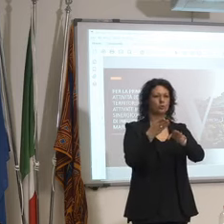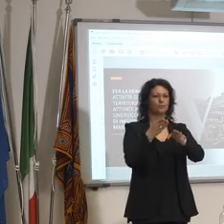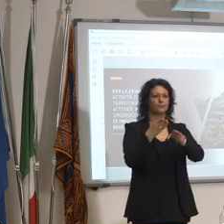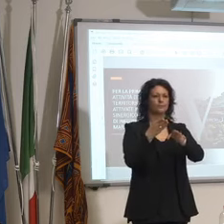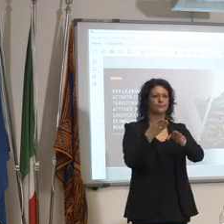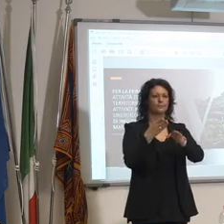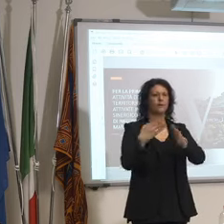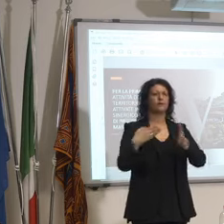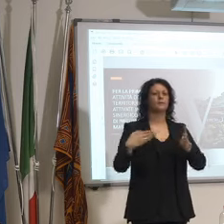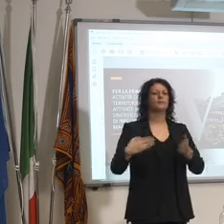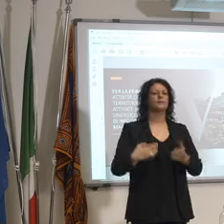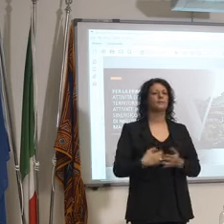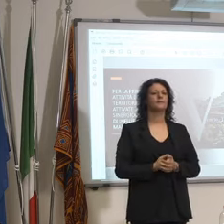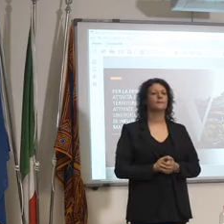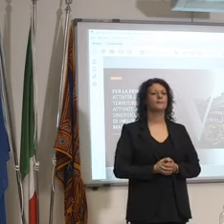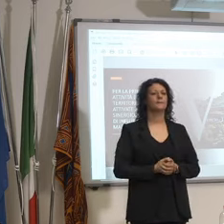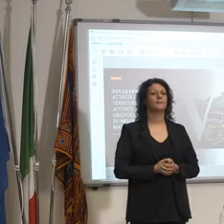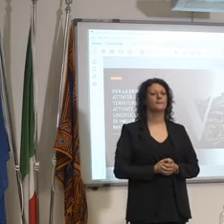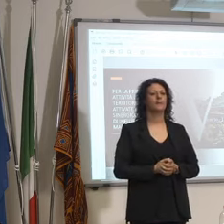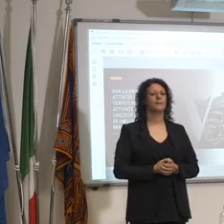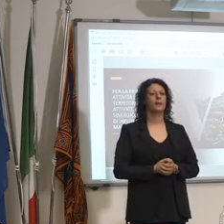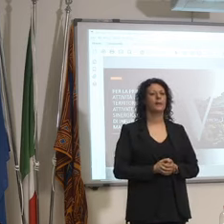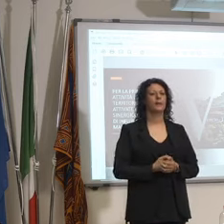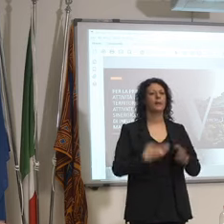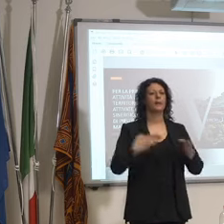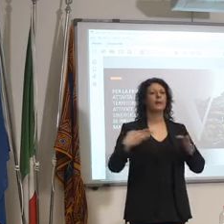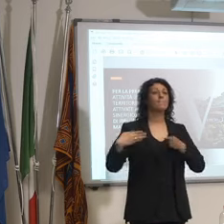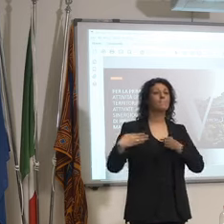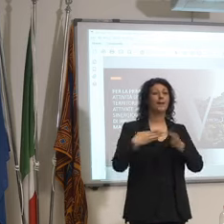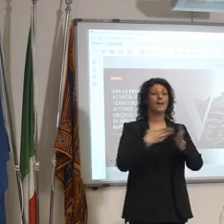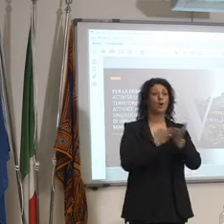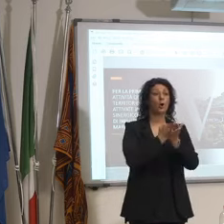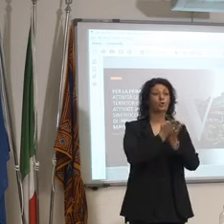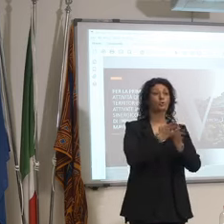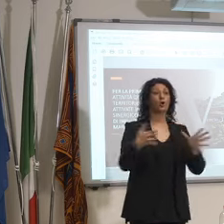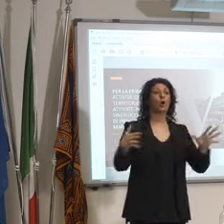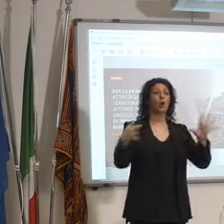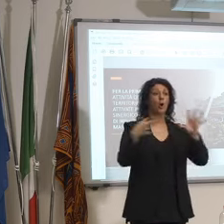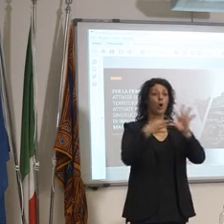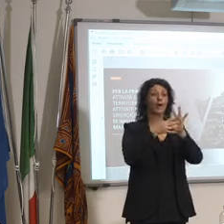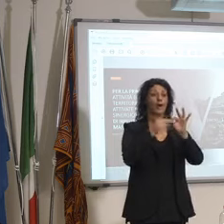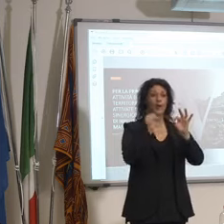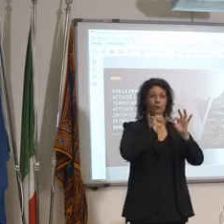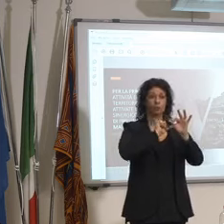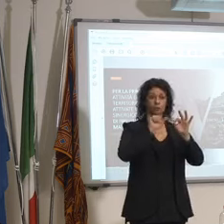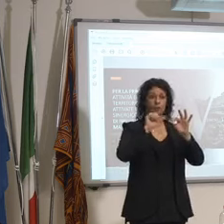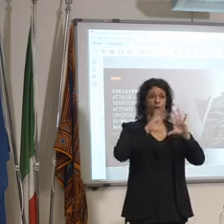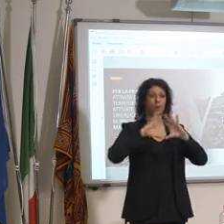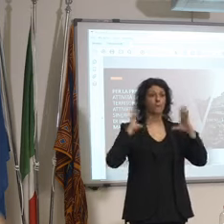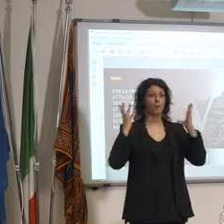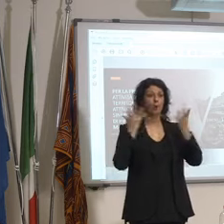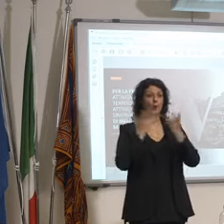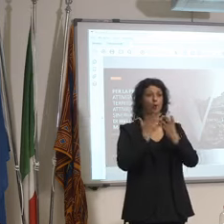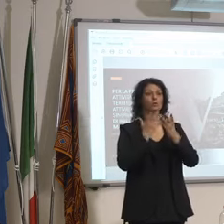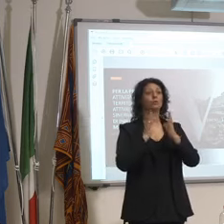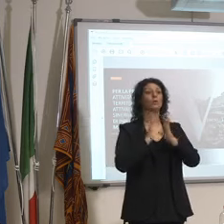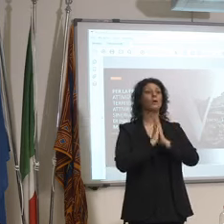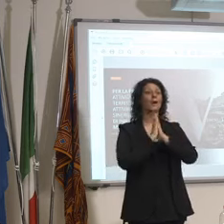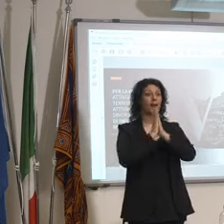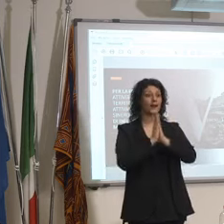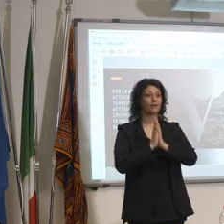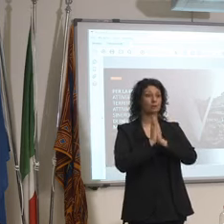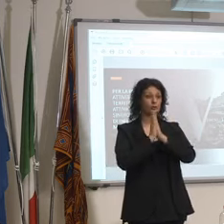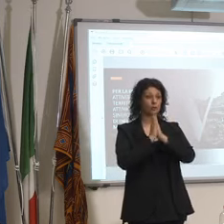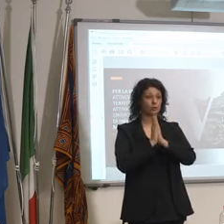ma non solo al mondo spirituale o religioso perché ricordiamo che